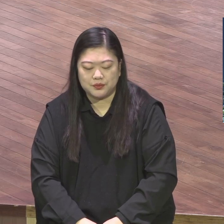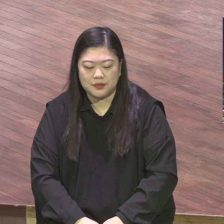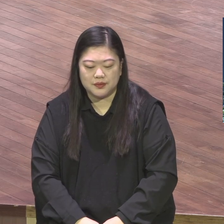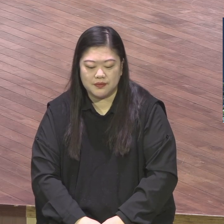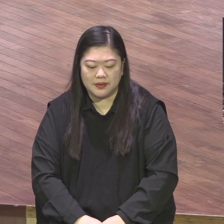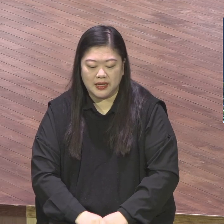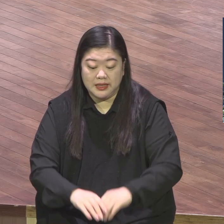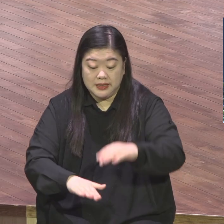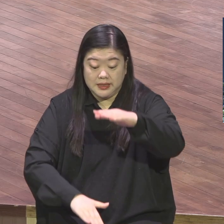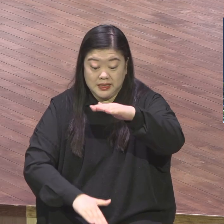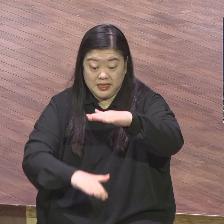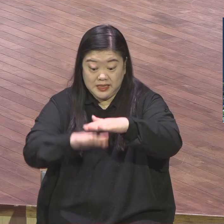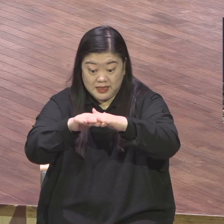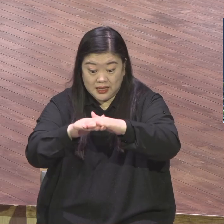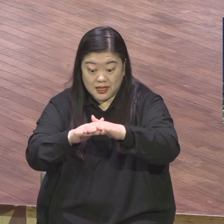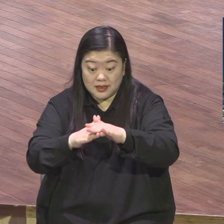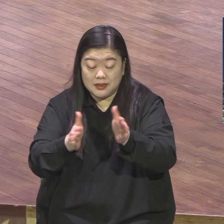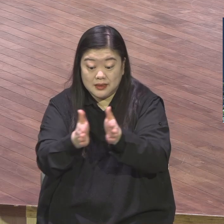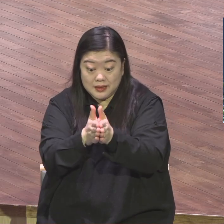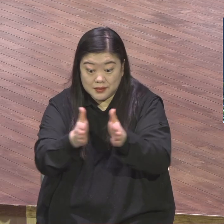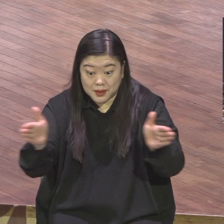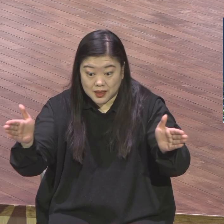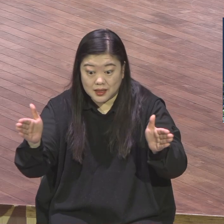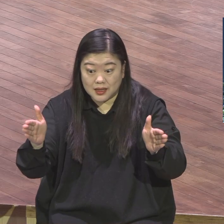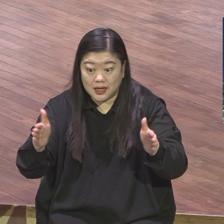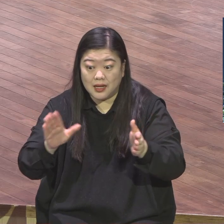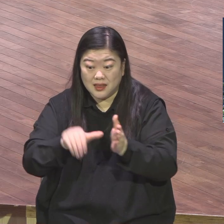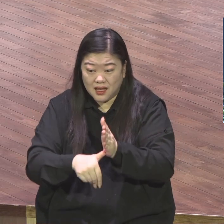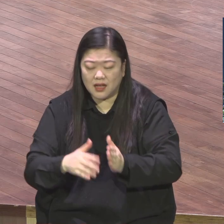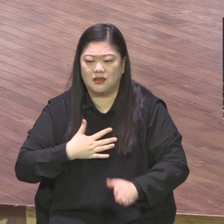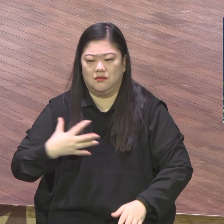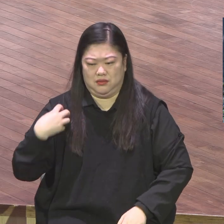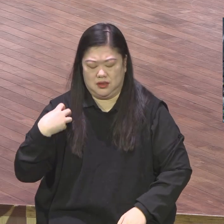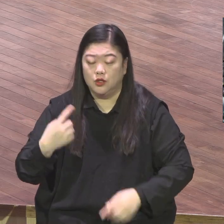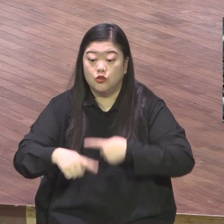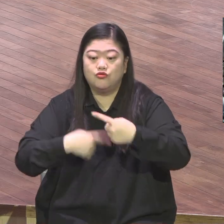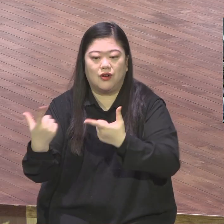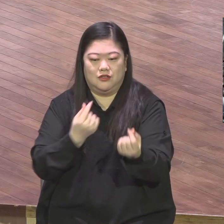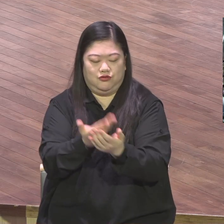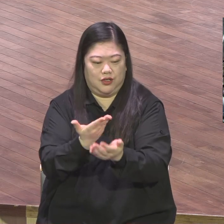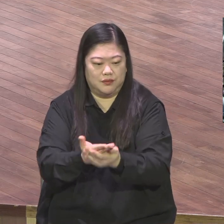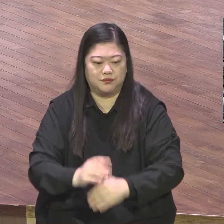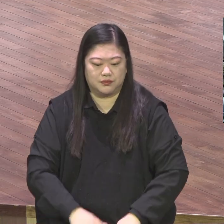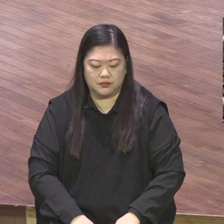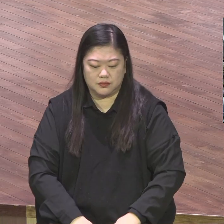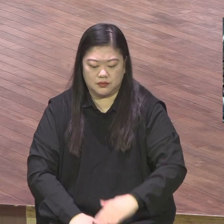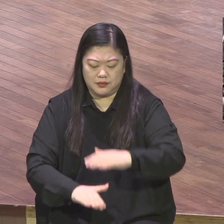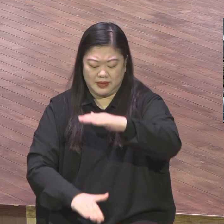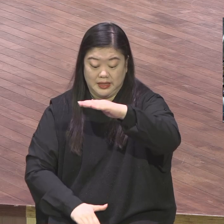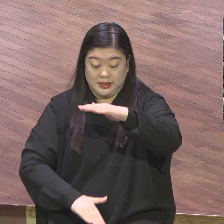내 것이다. 따라서 아프다. 스타트 만운동은 스타트 만운동은